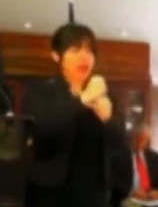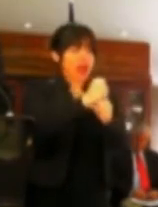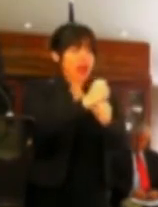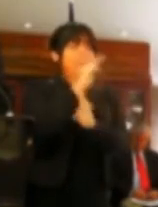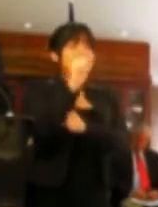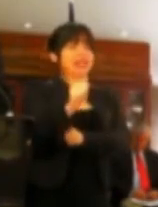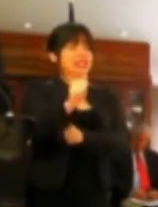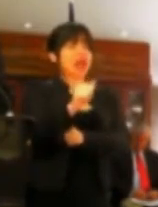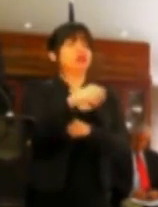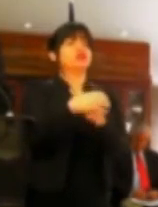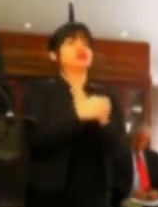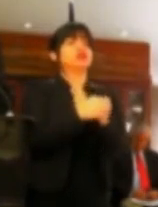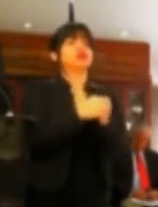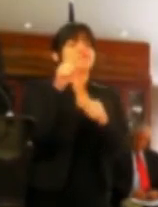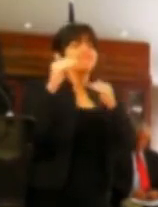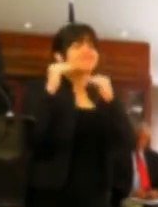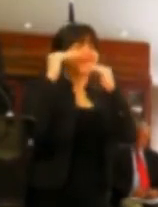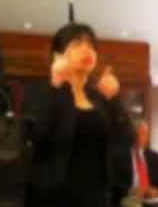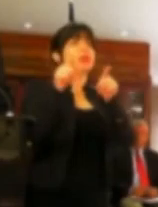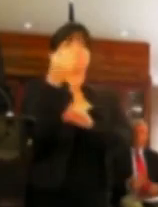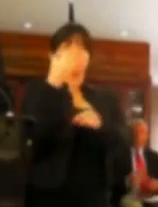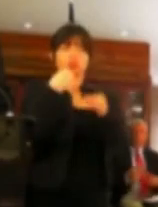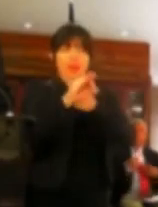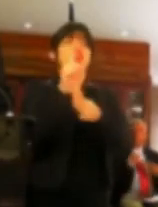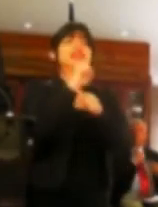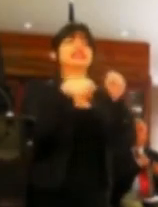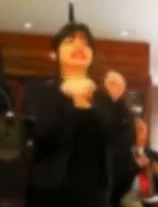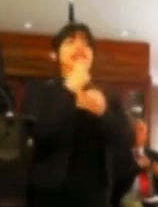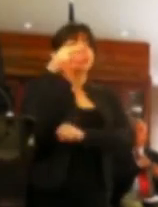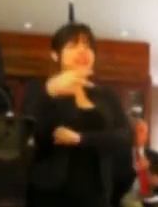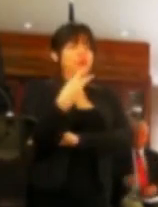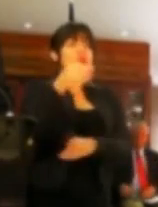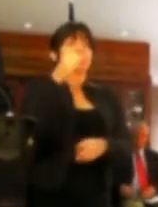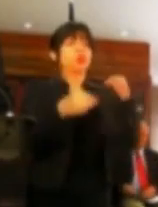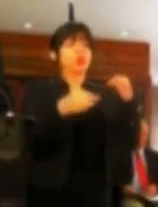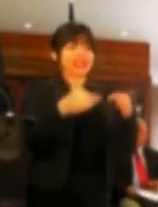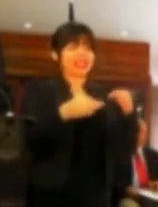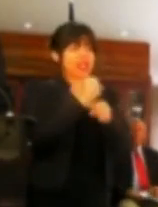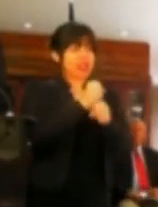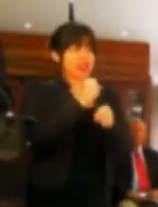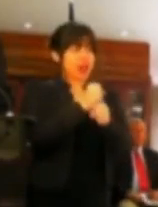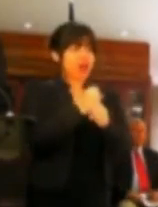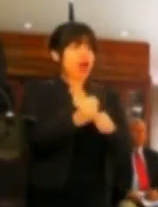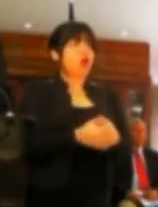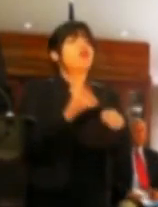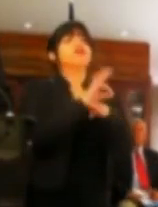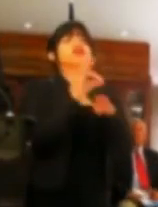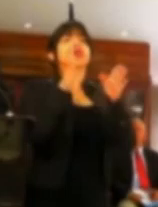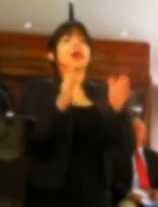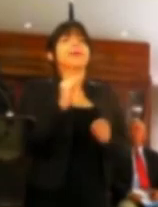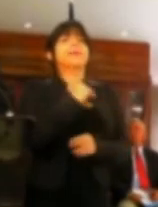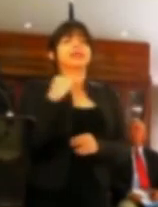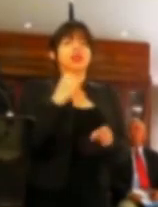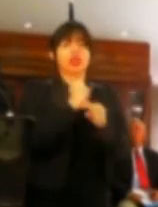magistrados y magistradas titulares y suplentes de la Sala Segunda, juezas y jueces de trabajo, funcionarios